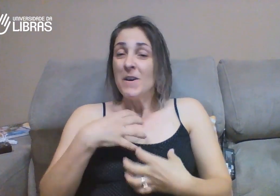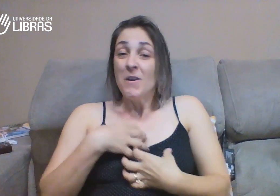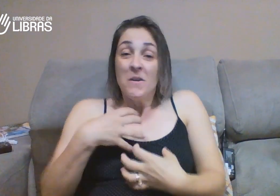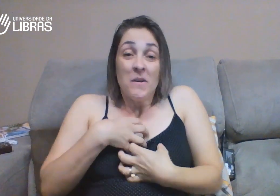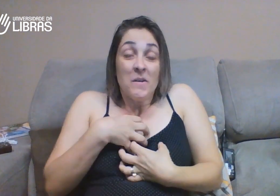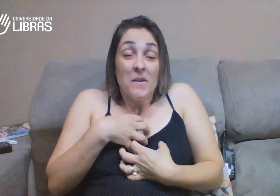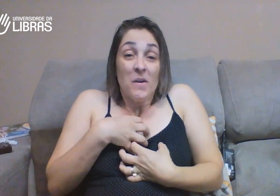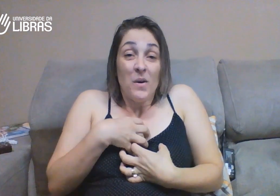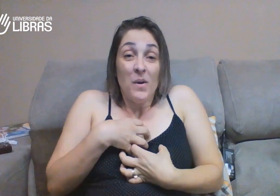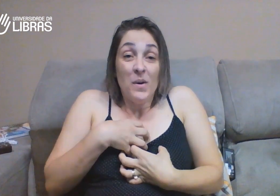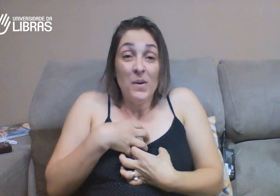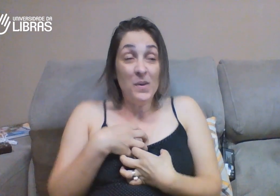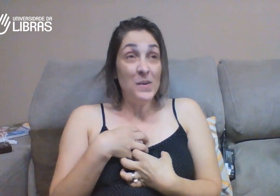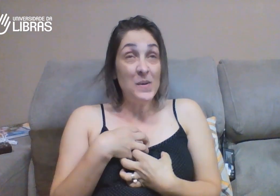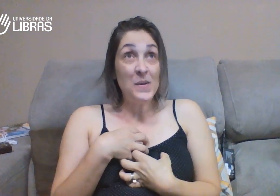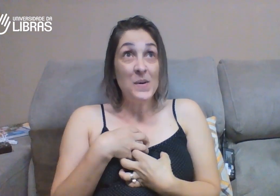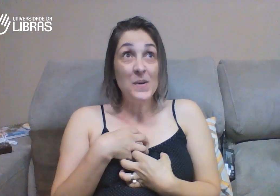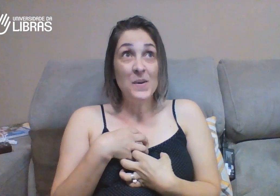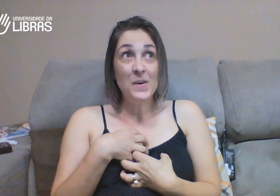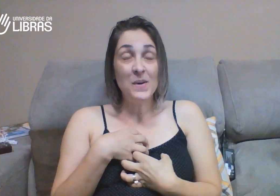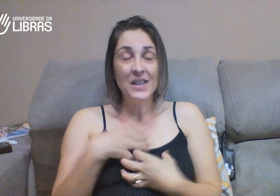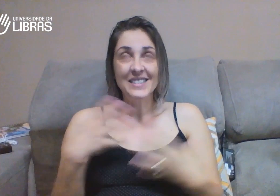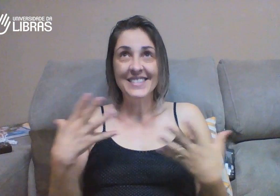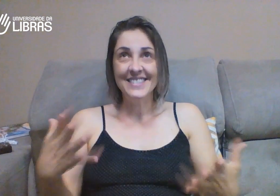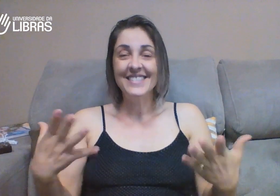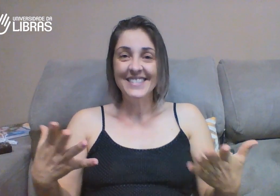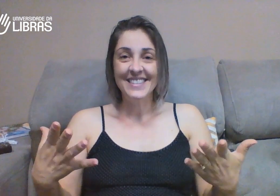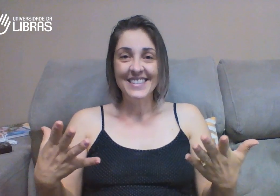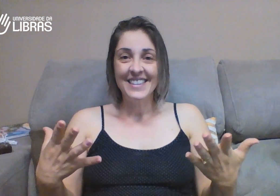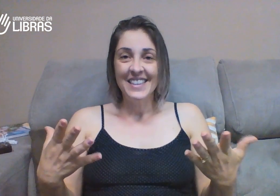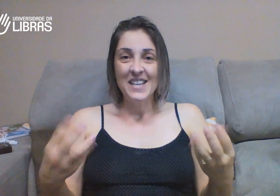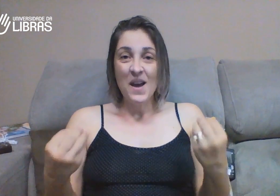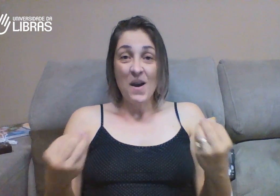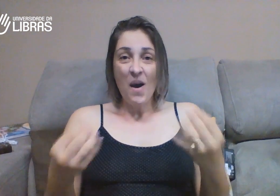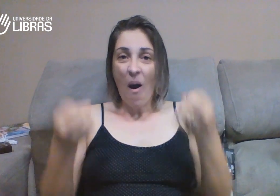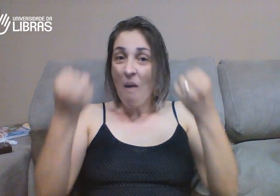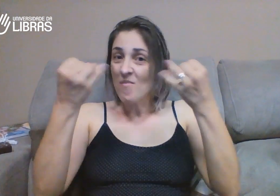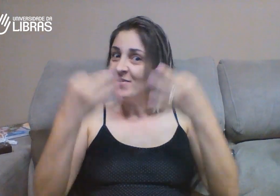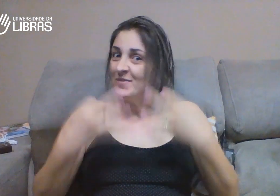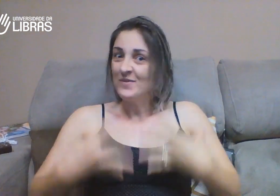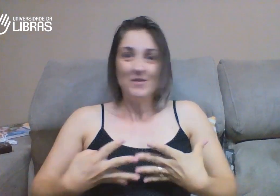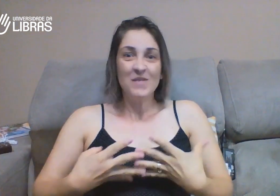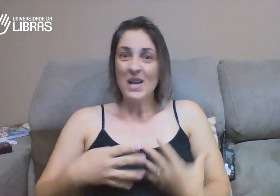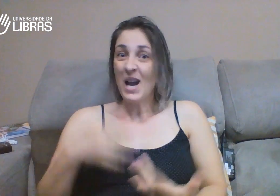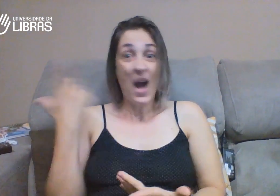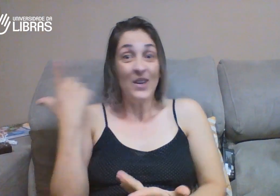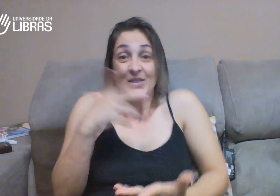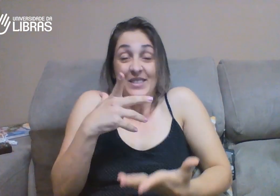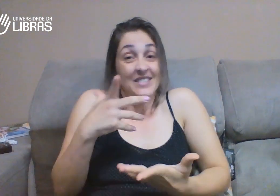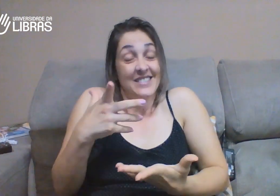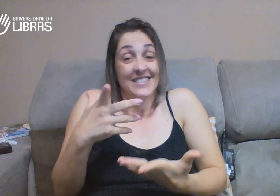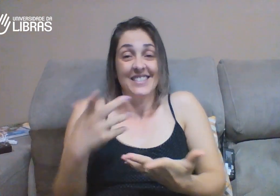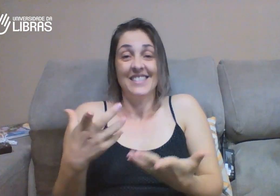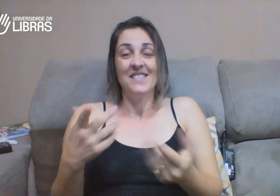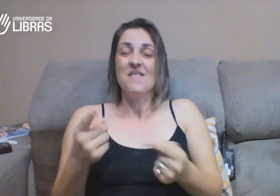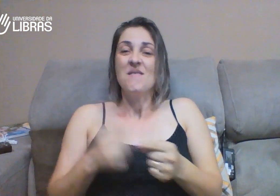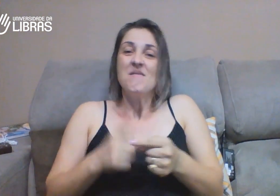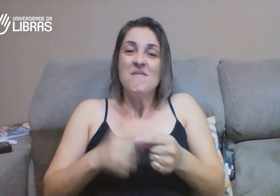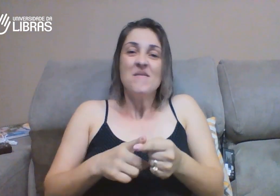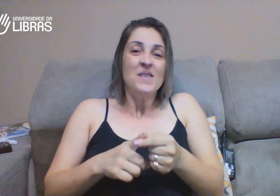usando a Libras. Nossa, eu me senti... Nossa. Eu não sei nem como explicar. Eu sei que eu consegui.